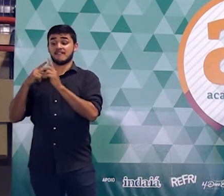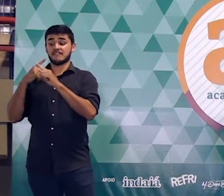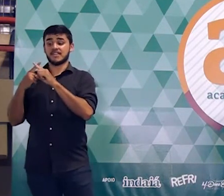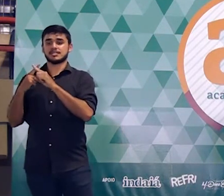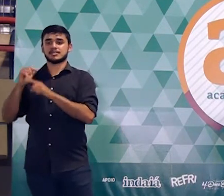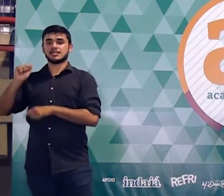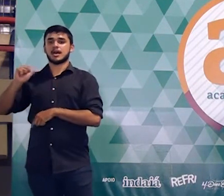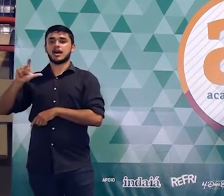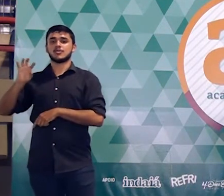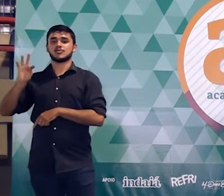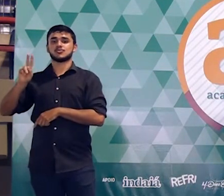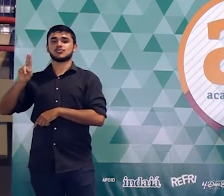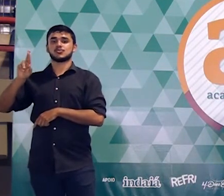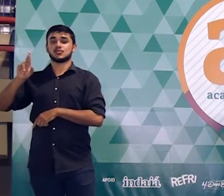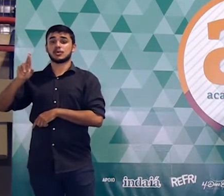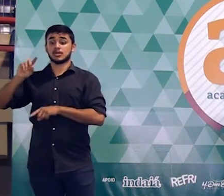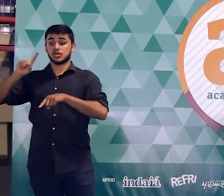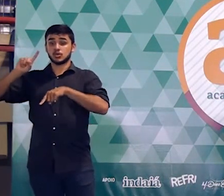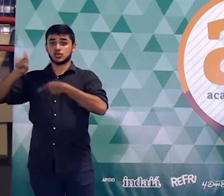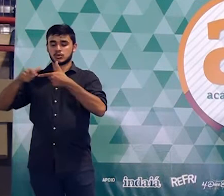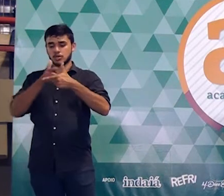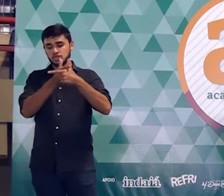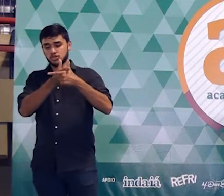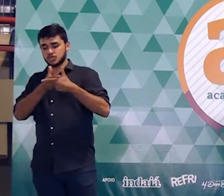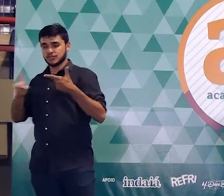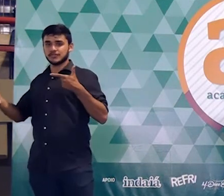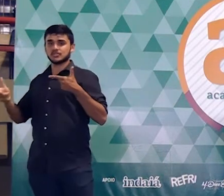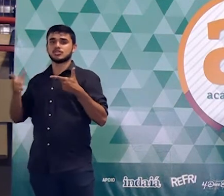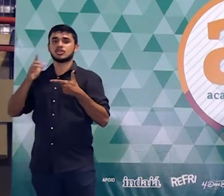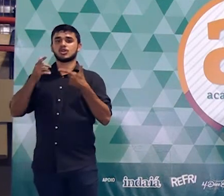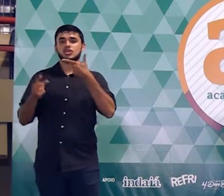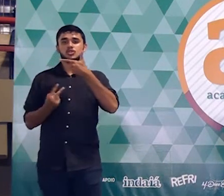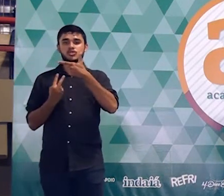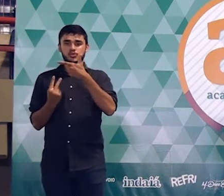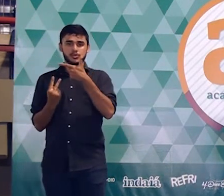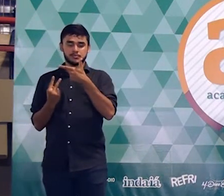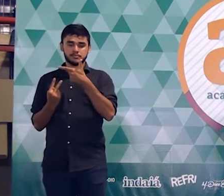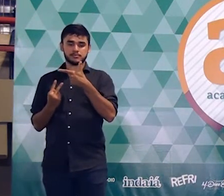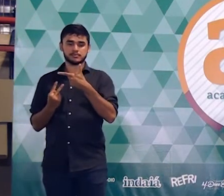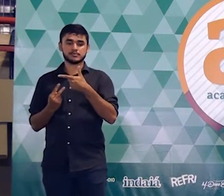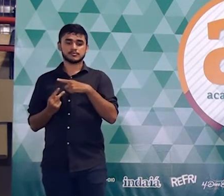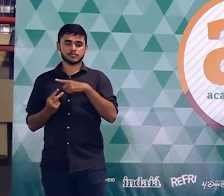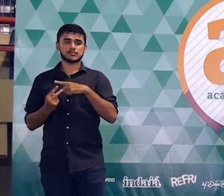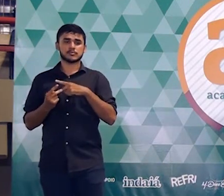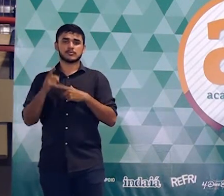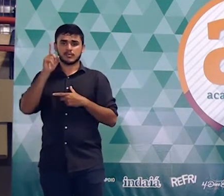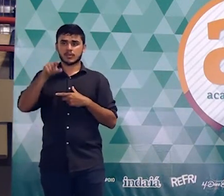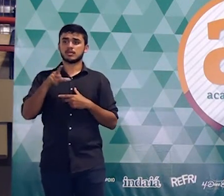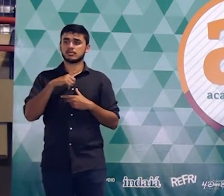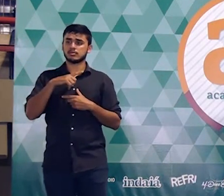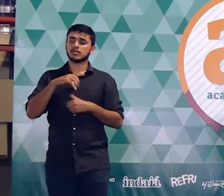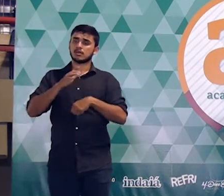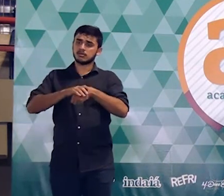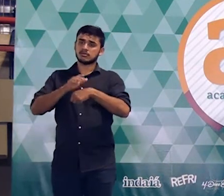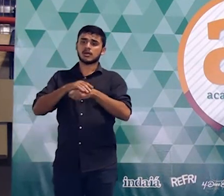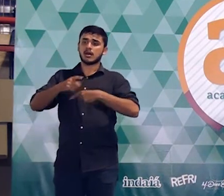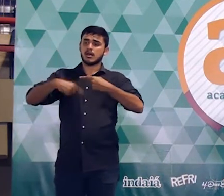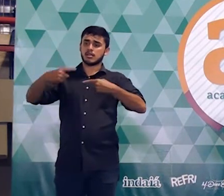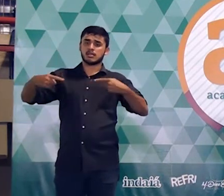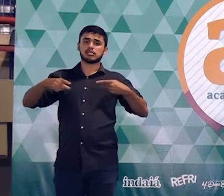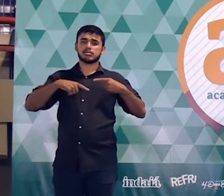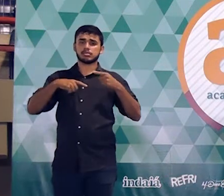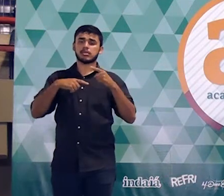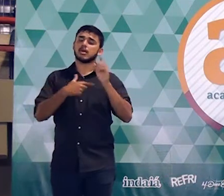2. A área de um trapézio. Tem no nosso material de teoria, tem o desenho de um trapézio e tem a